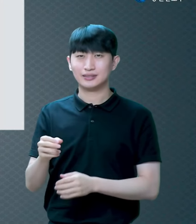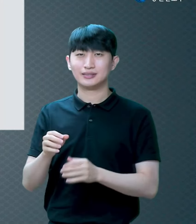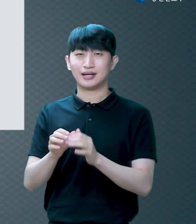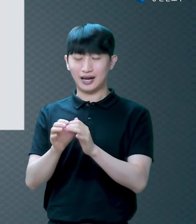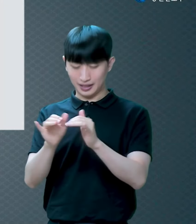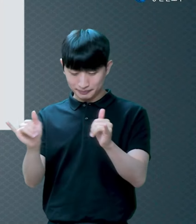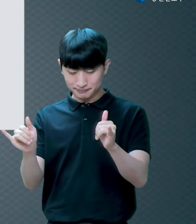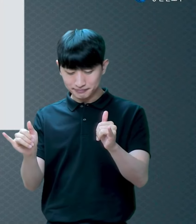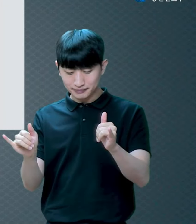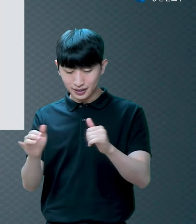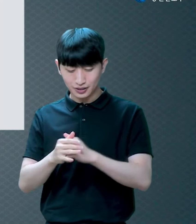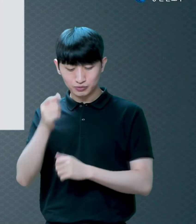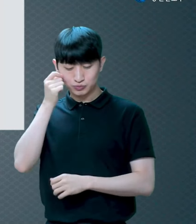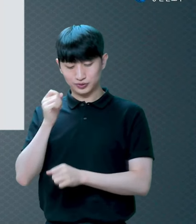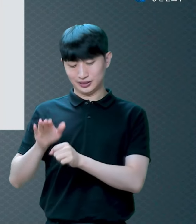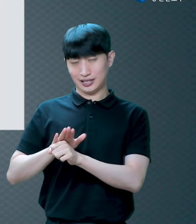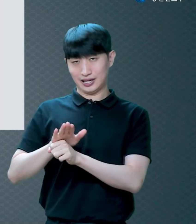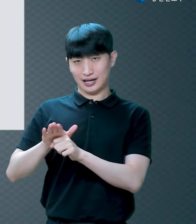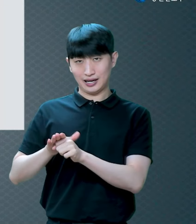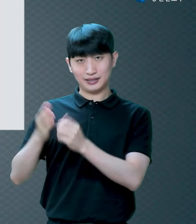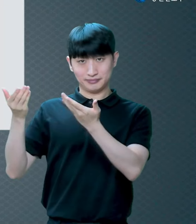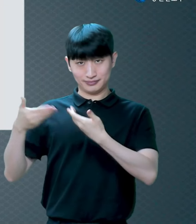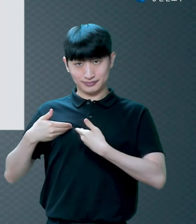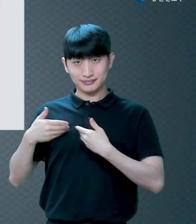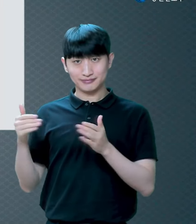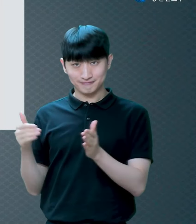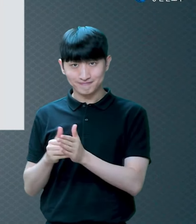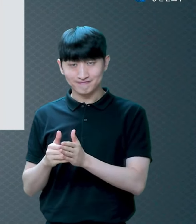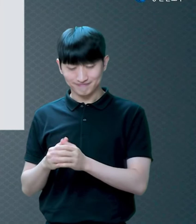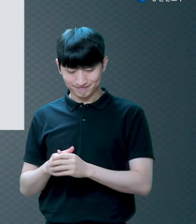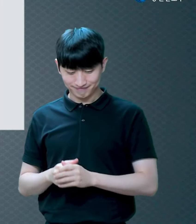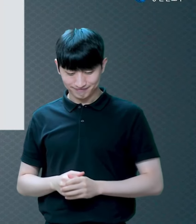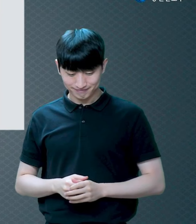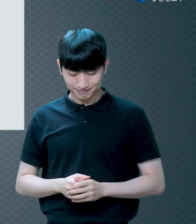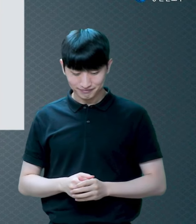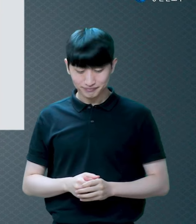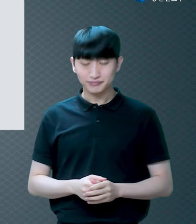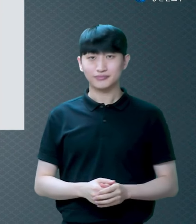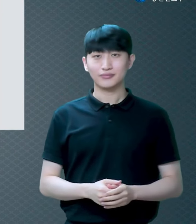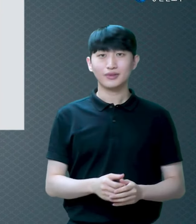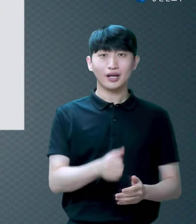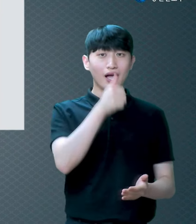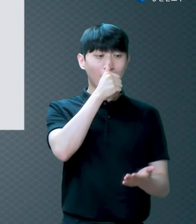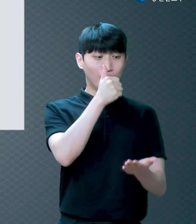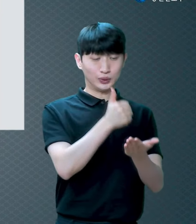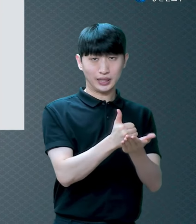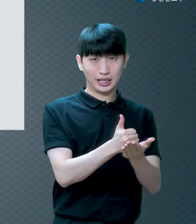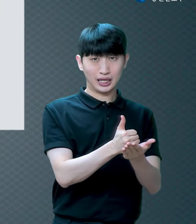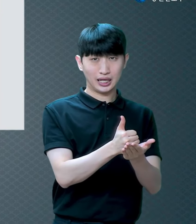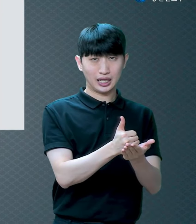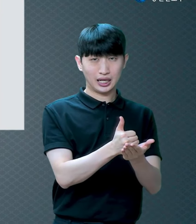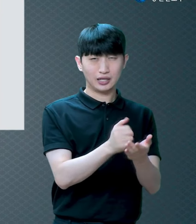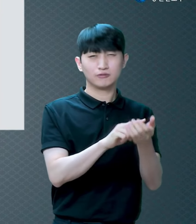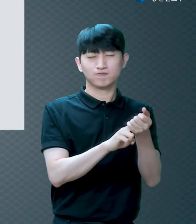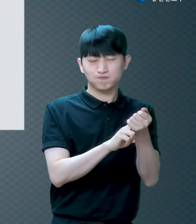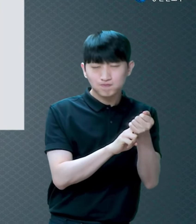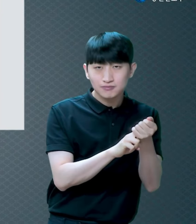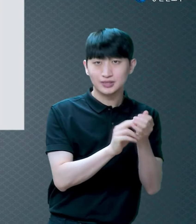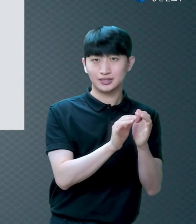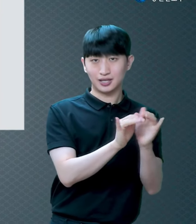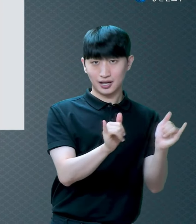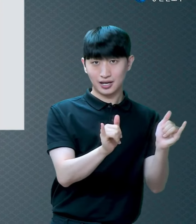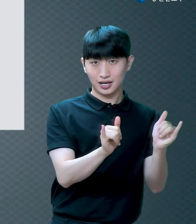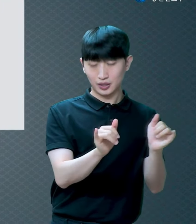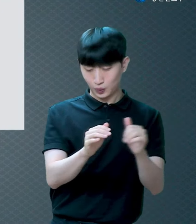여기 죄를 숨기는 자 그랬고 죄를 자복하고